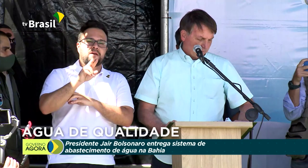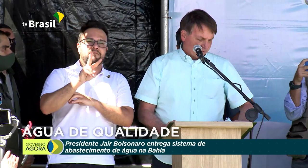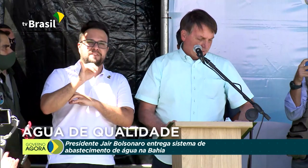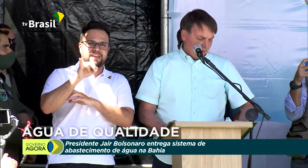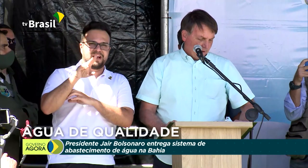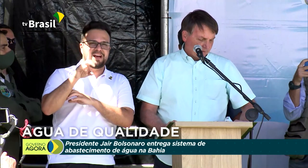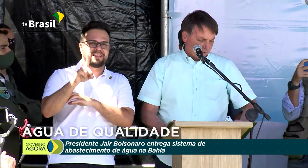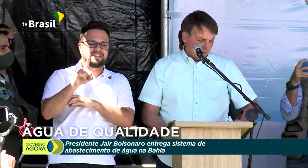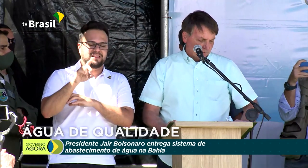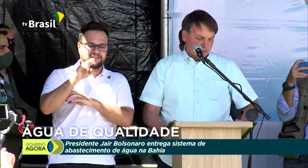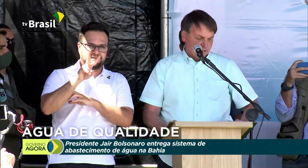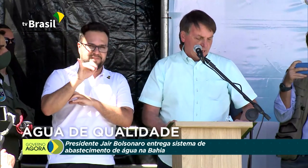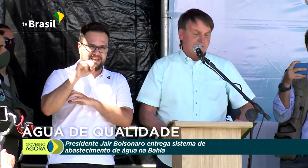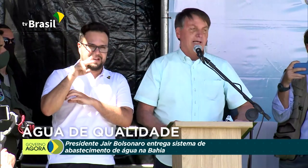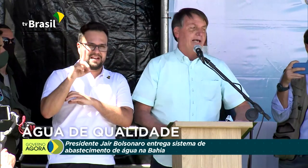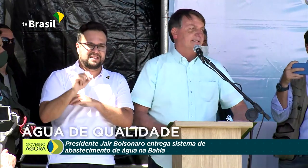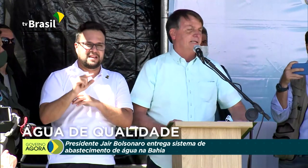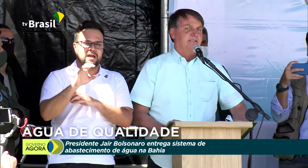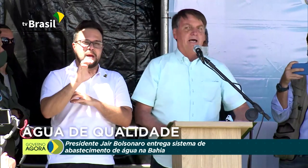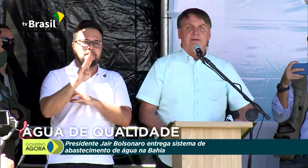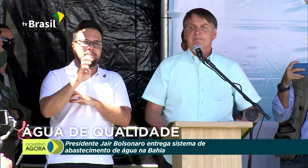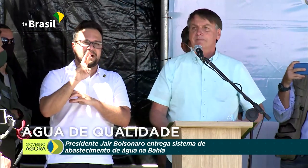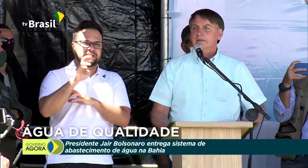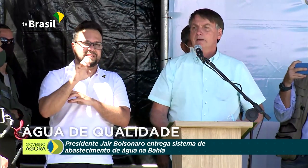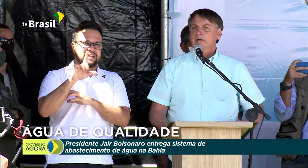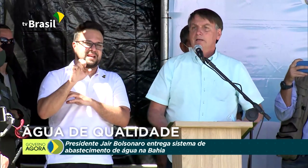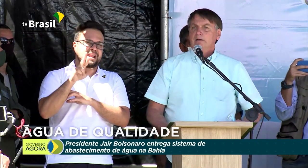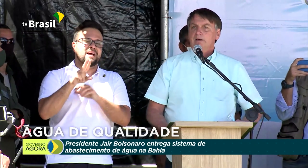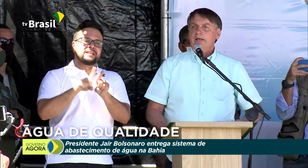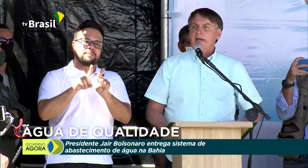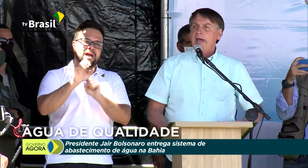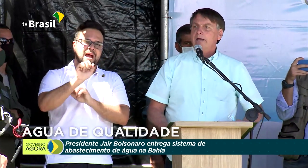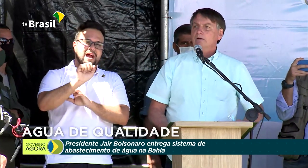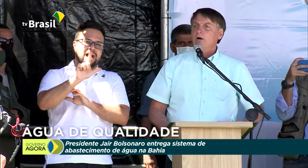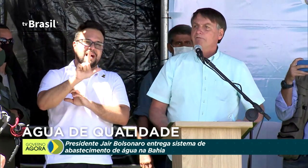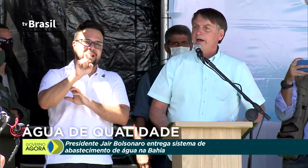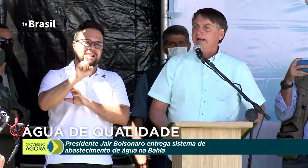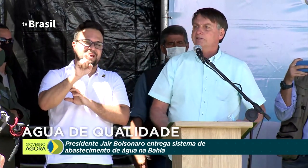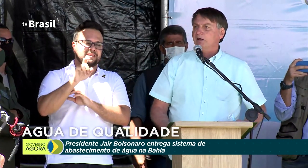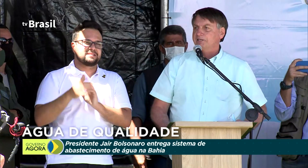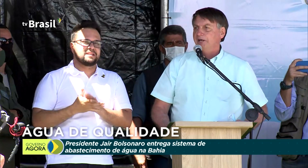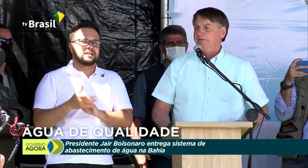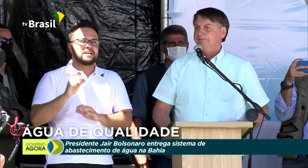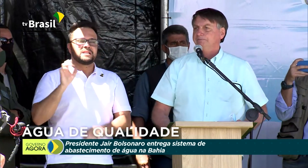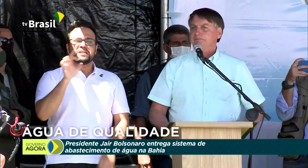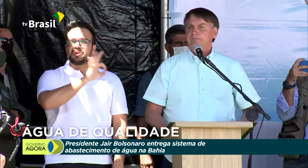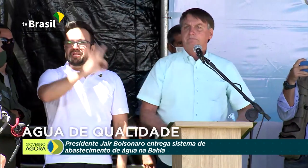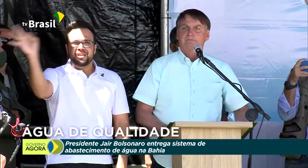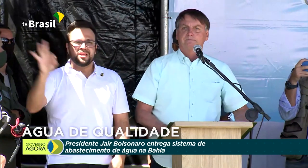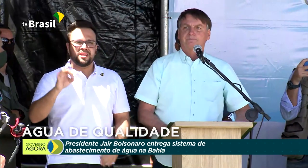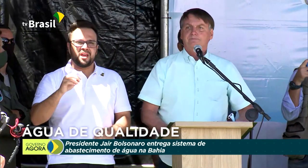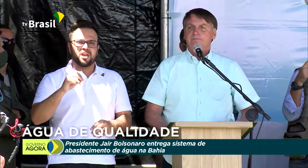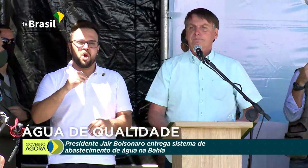João Carlos Bacelá, Claudio Cajado e Alex Santana. Ninguém governa sozinho.